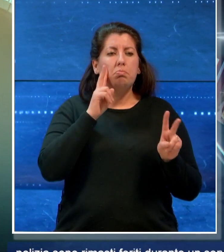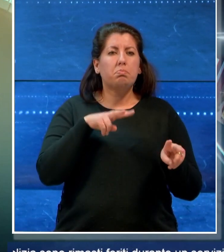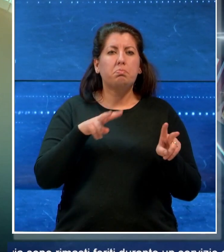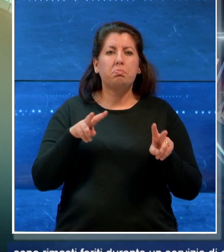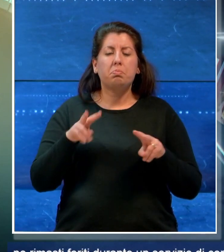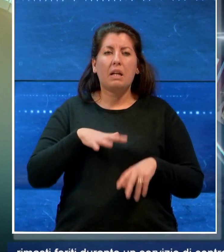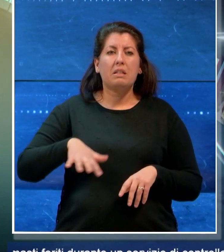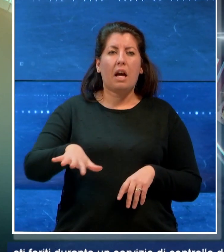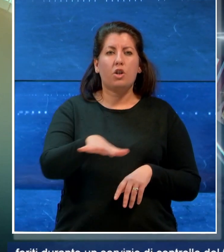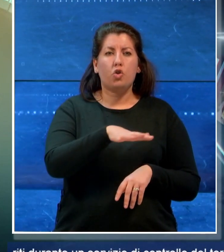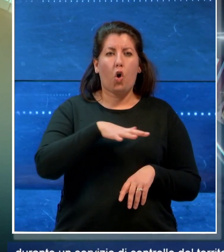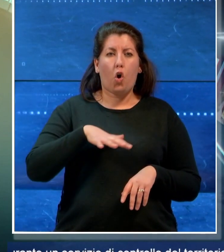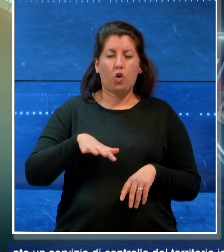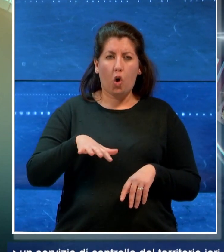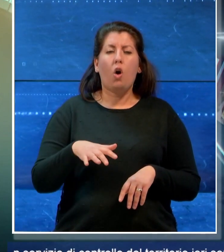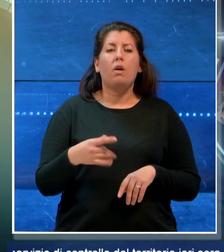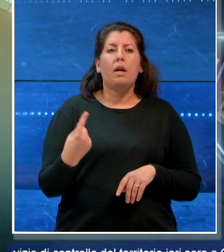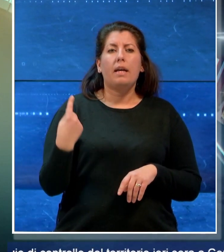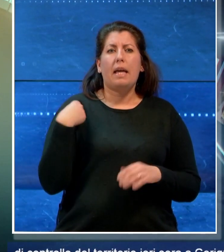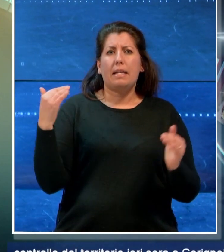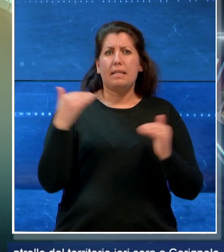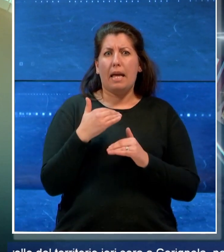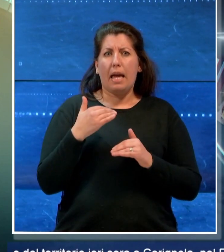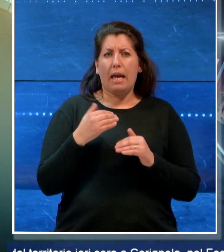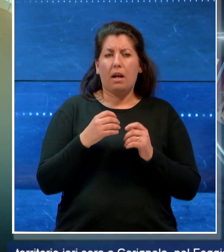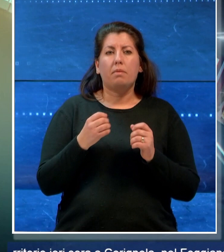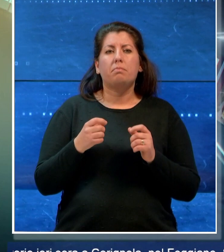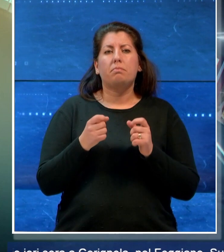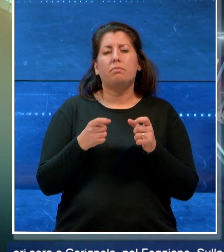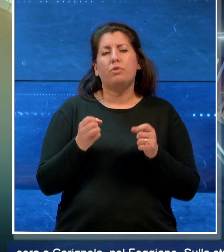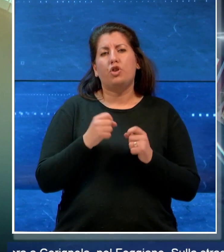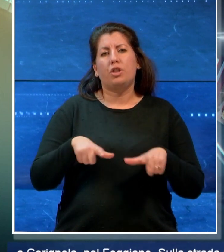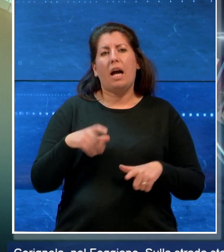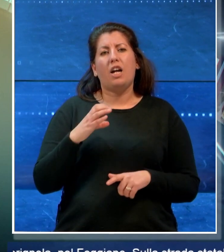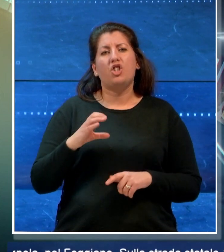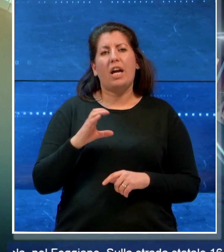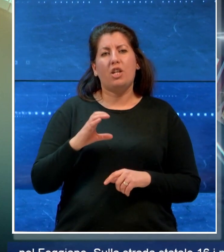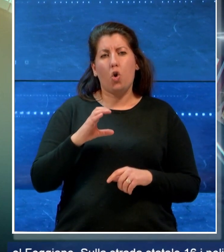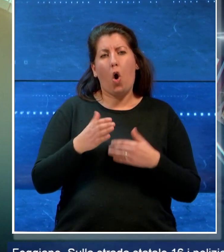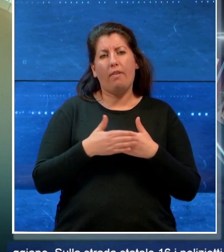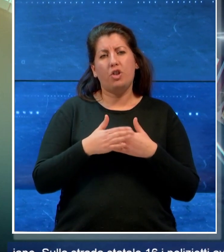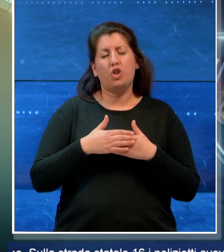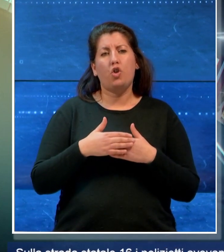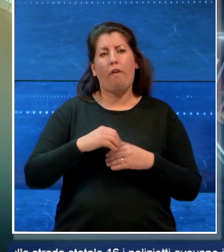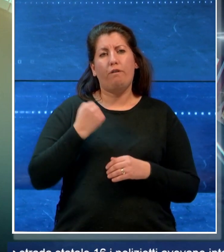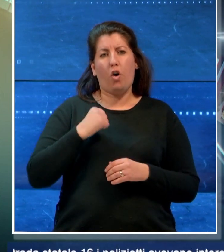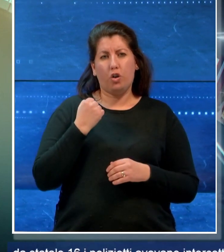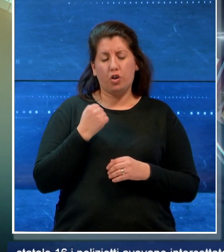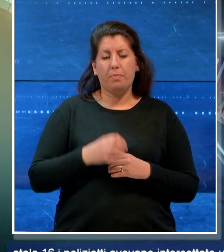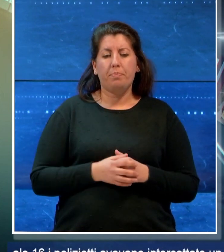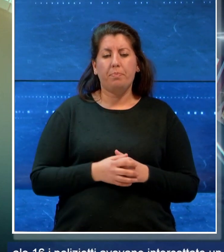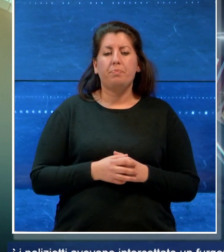territorio ieri sera a Cerignola, nel Foggiano. Sulla statale 16 i poliziotti